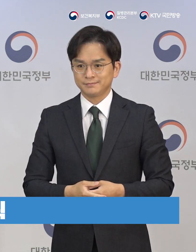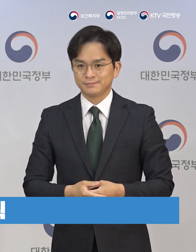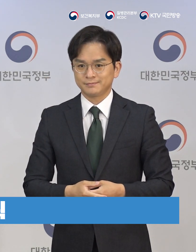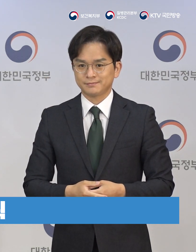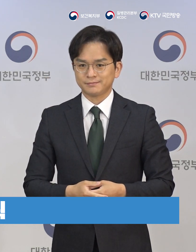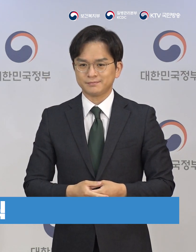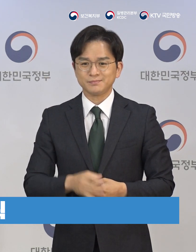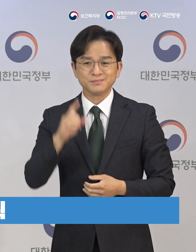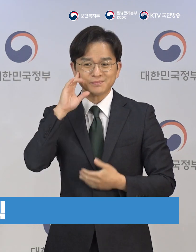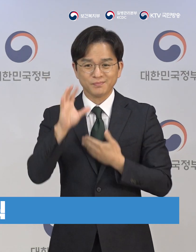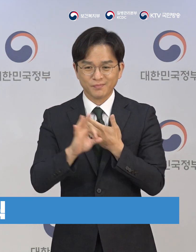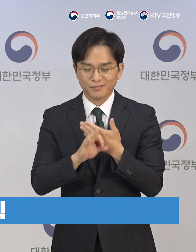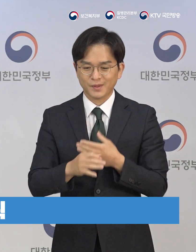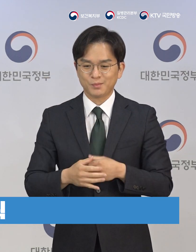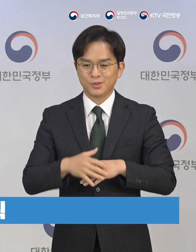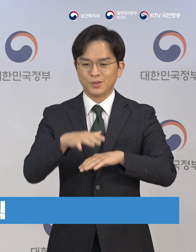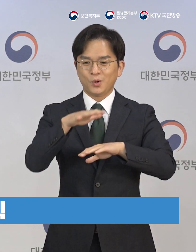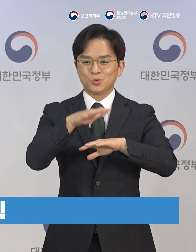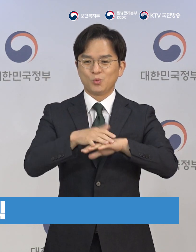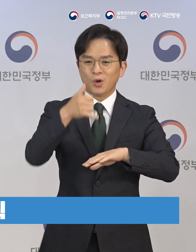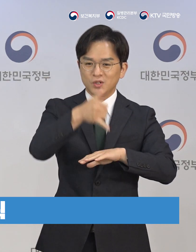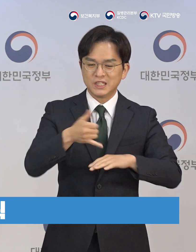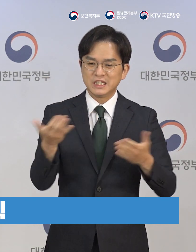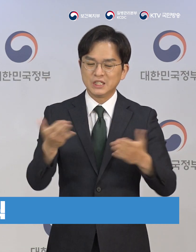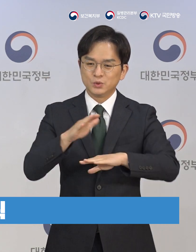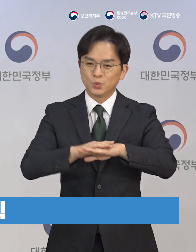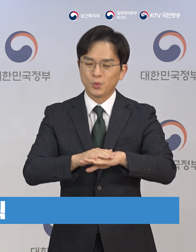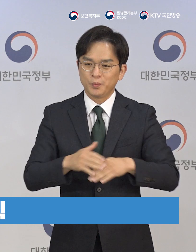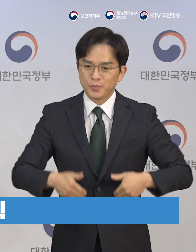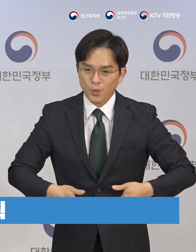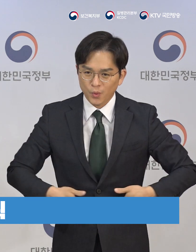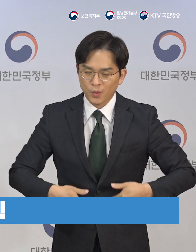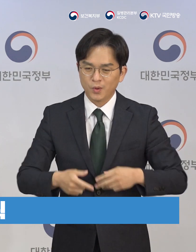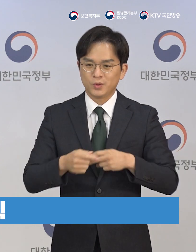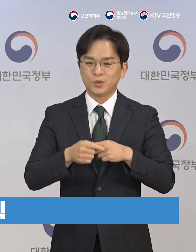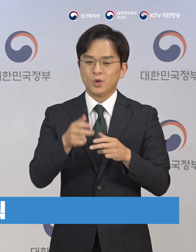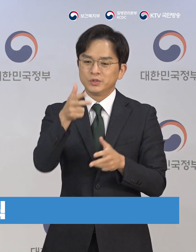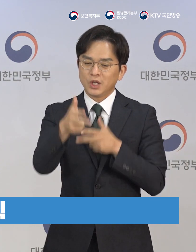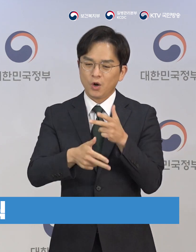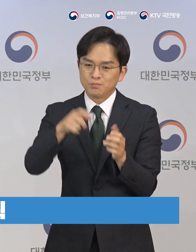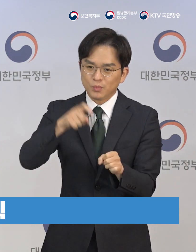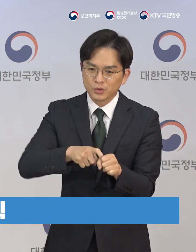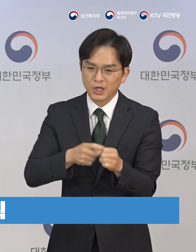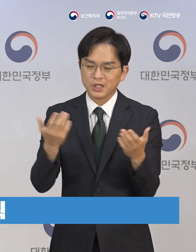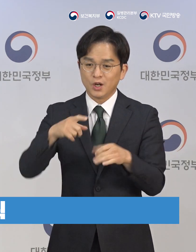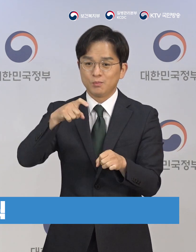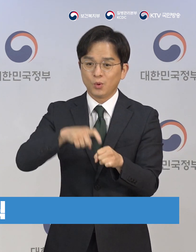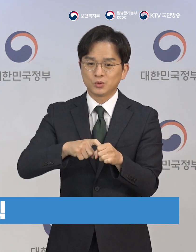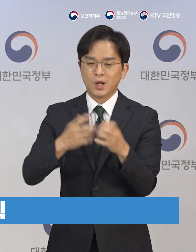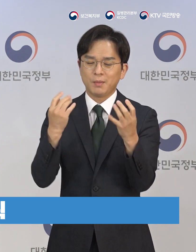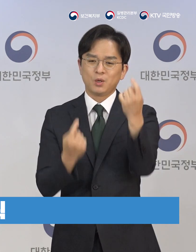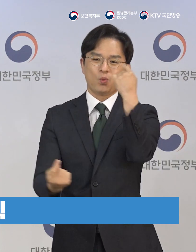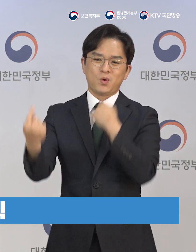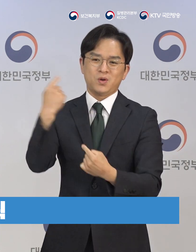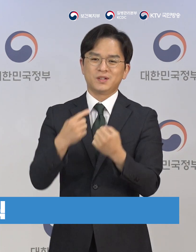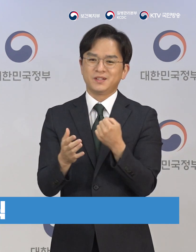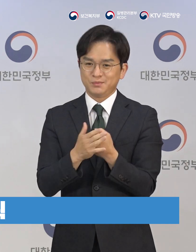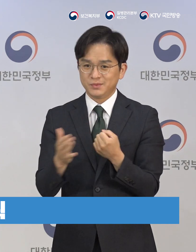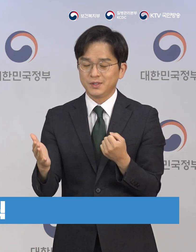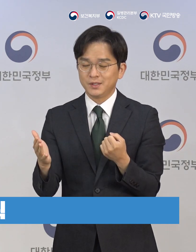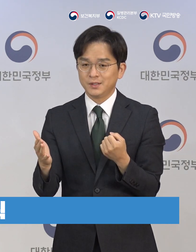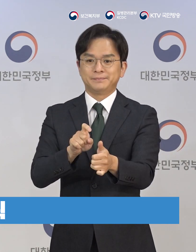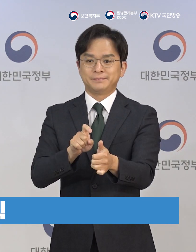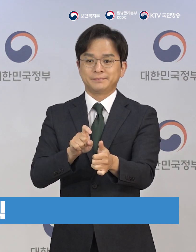완화하는 것과 농범기 계절도동자, 선원, 해외근로자 등 국내 산업적 피로에 의한 결과로